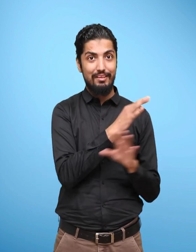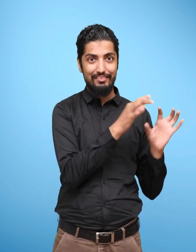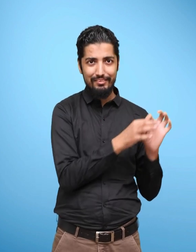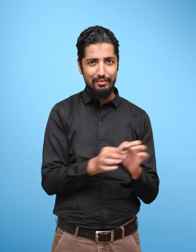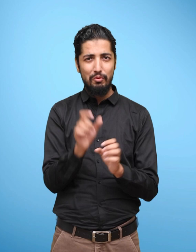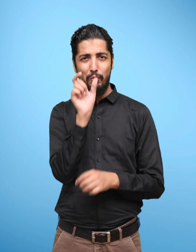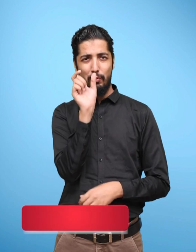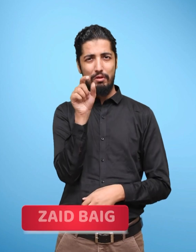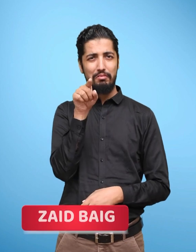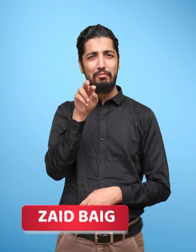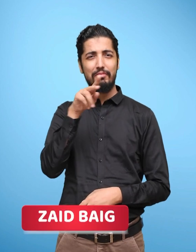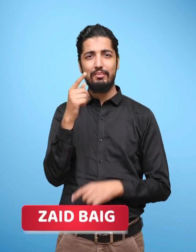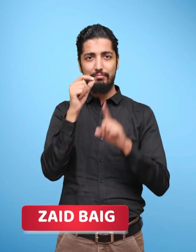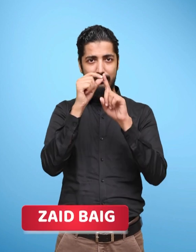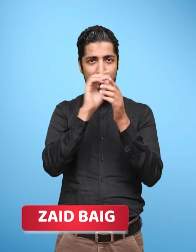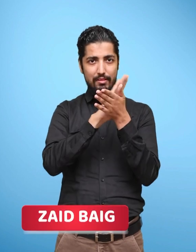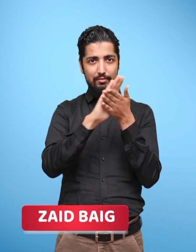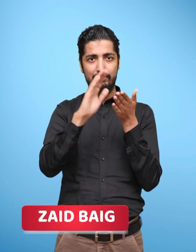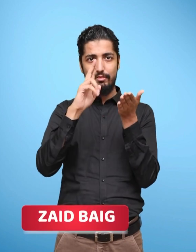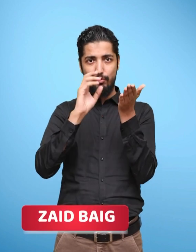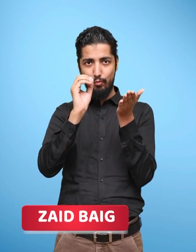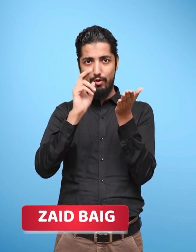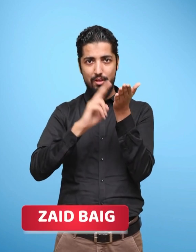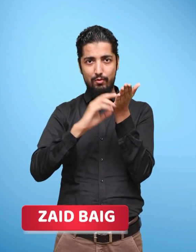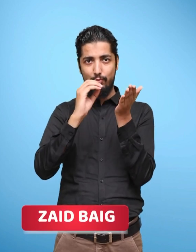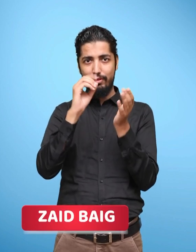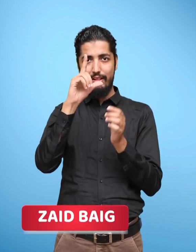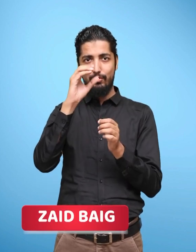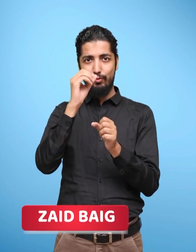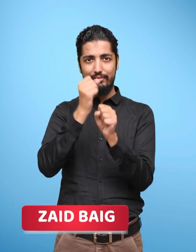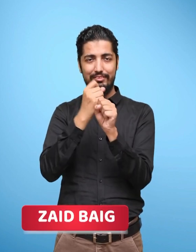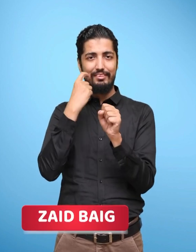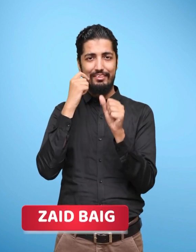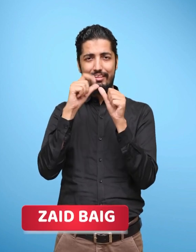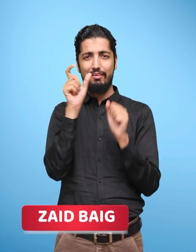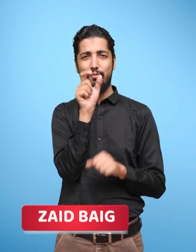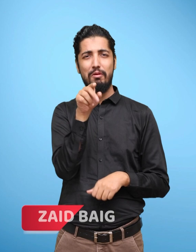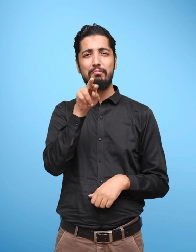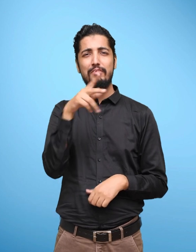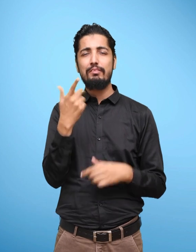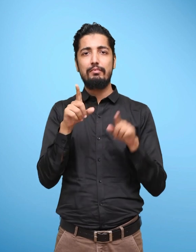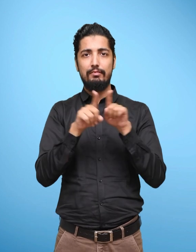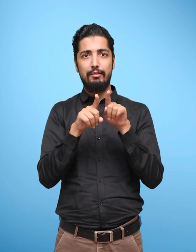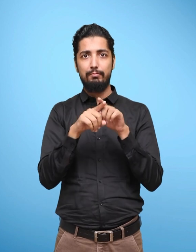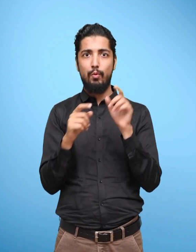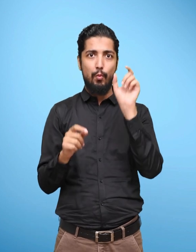Phonological awareness is the ability to discriminate between similar-sounding words.